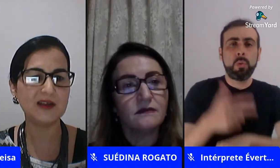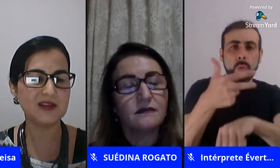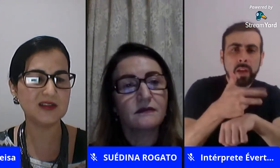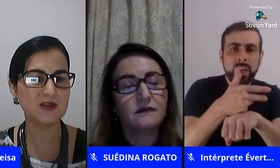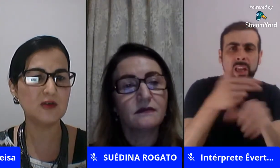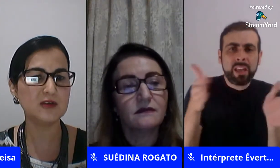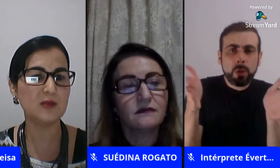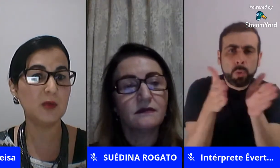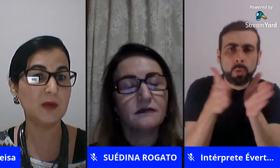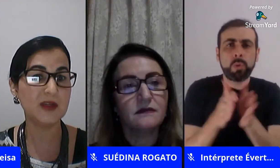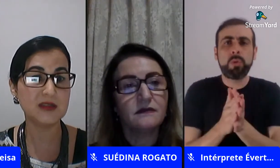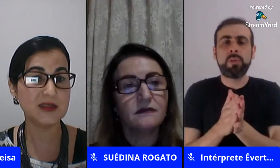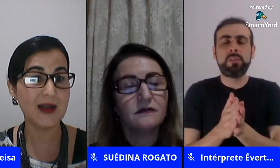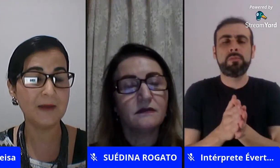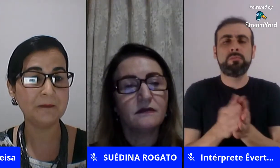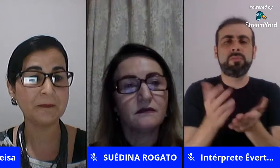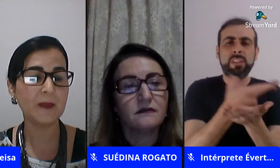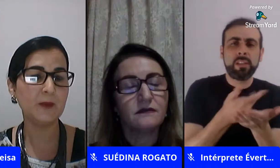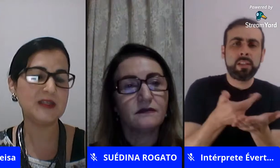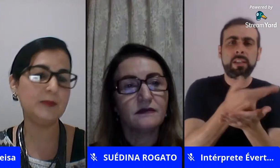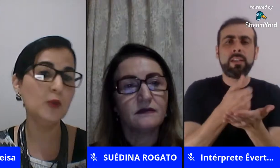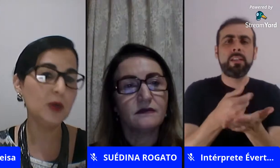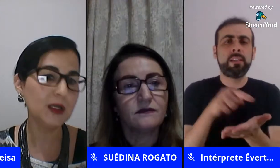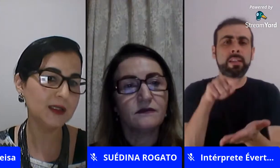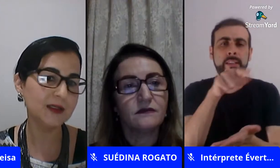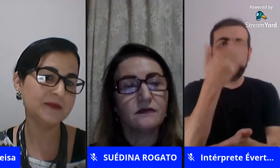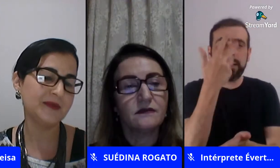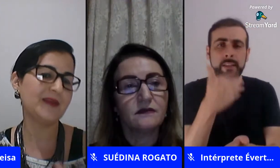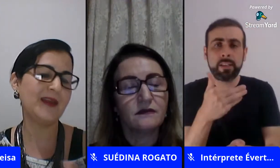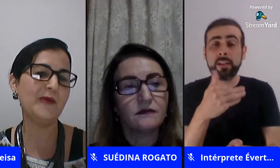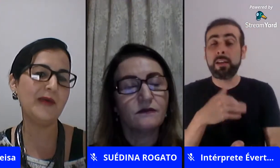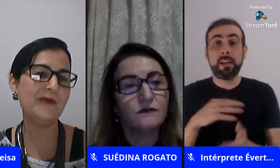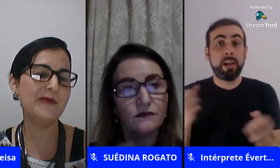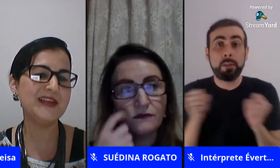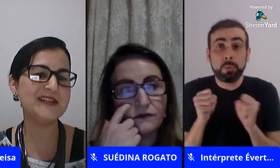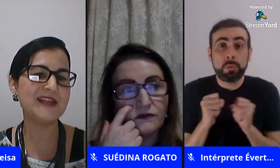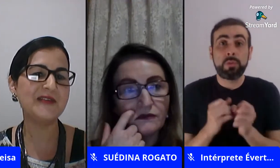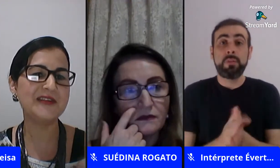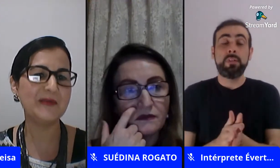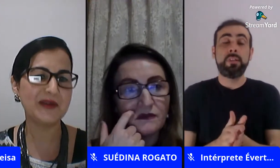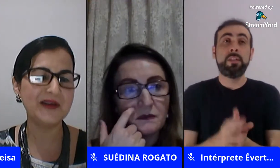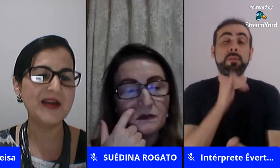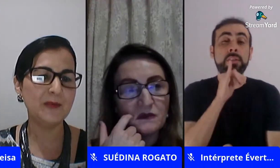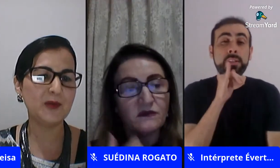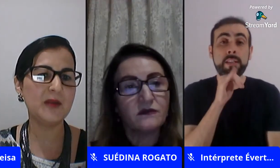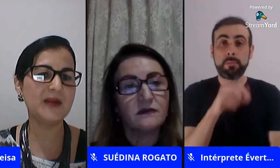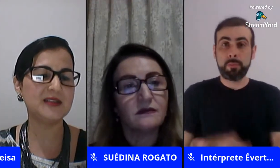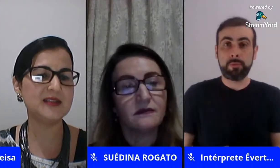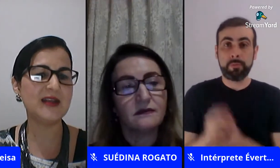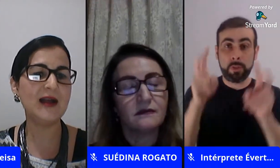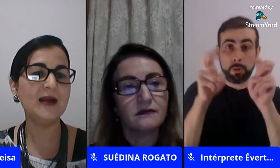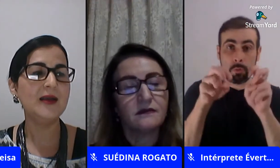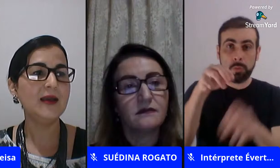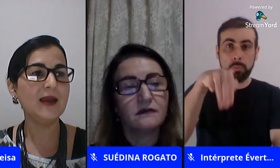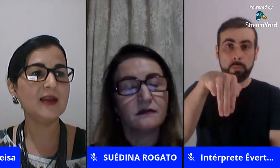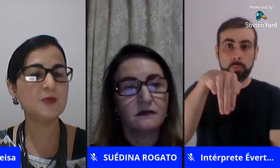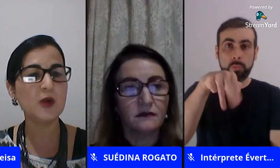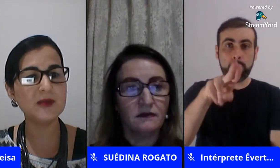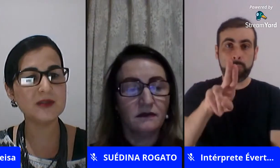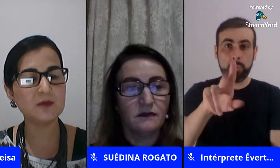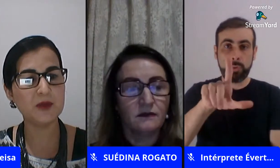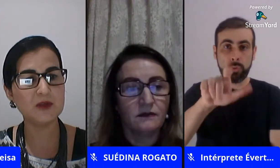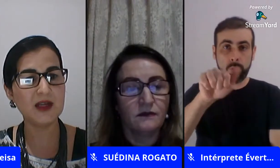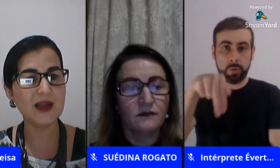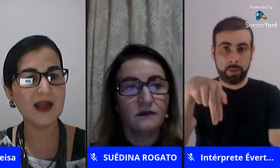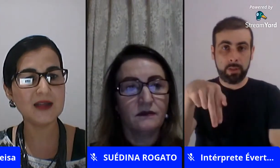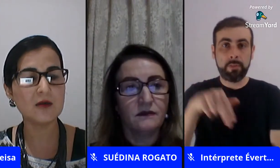desenho animado que as crianças gostam e problematizar por exemplo Mulan é um desenho que dá pra problematizar as